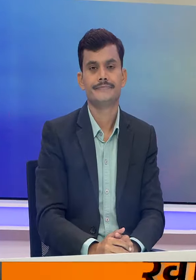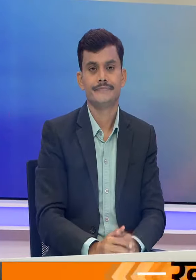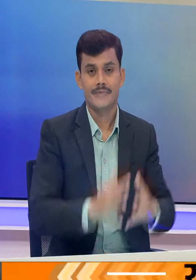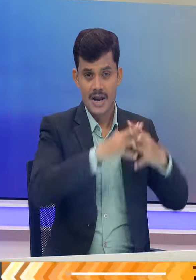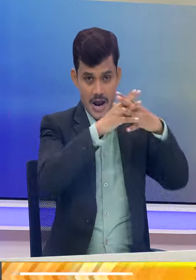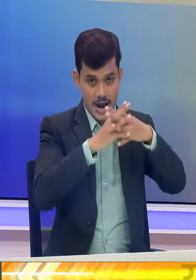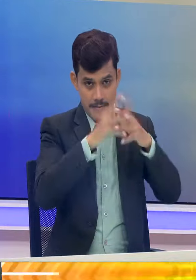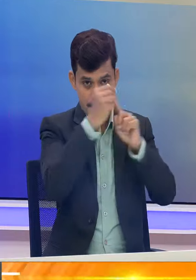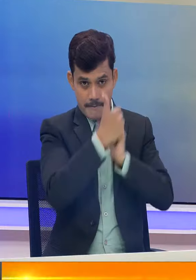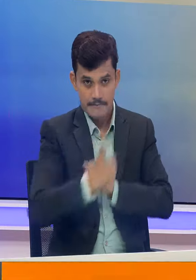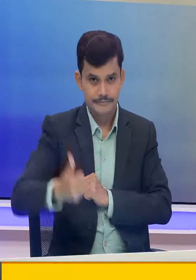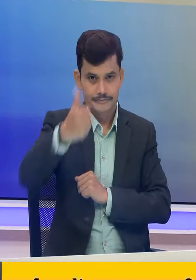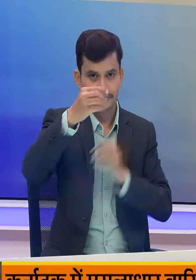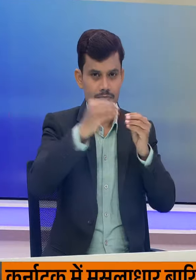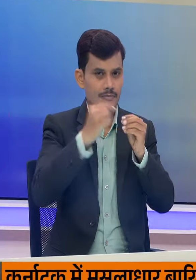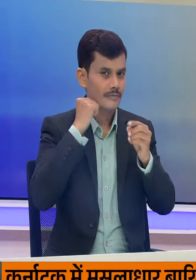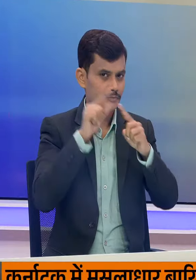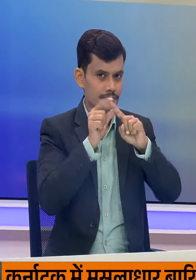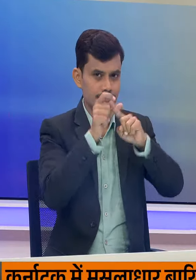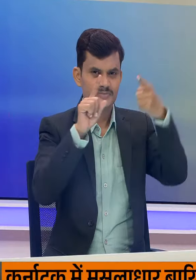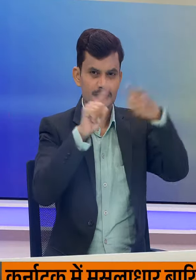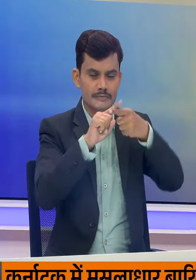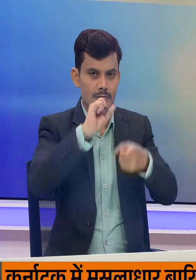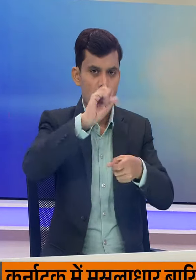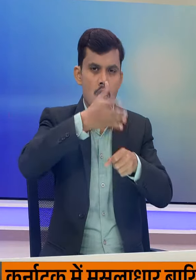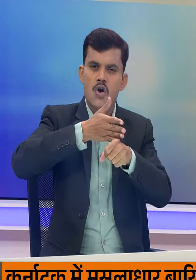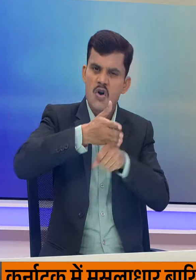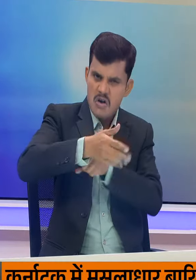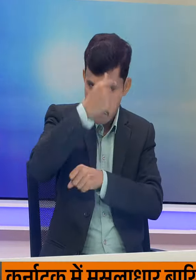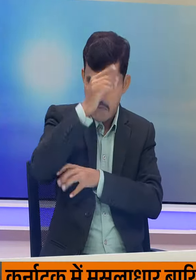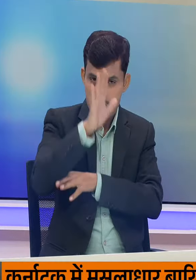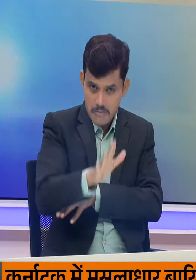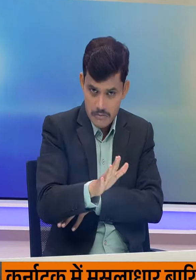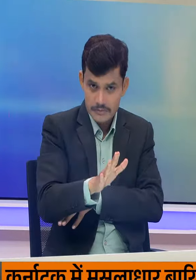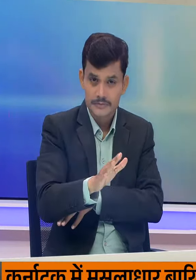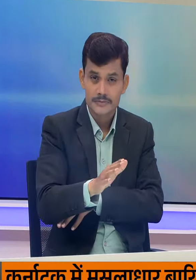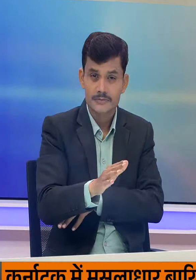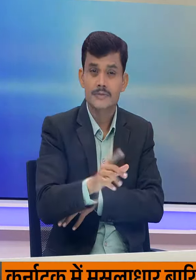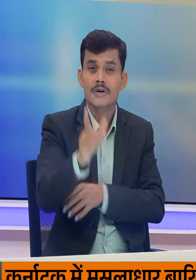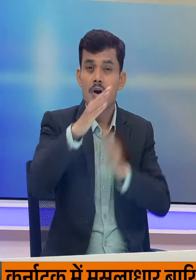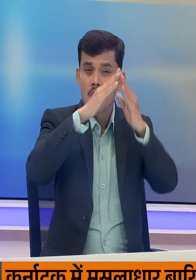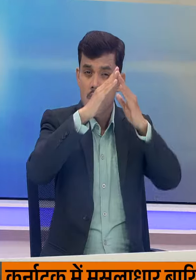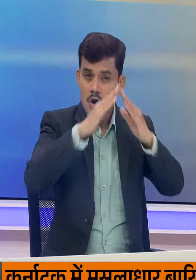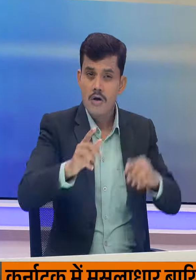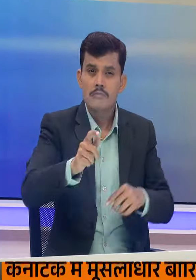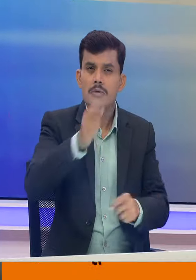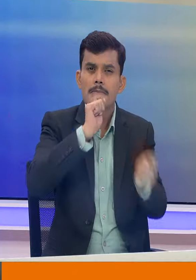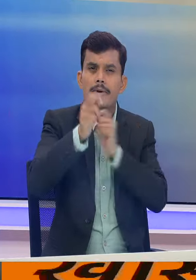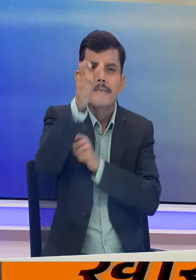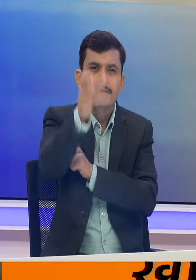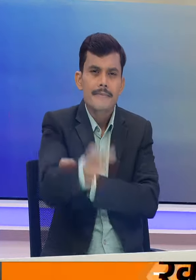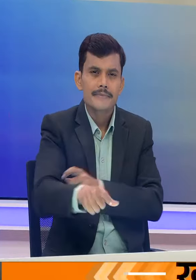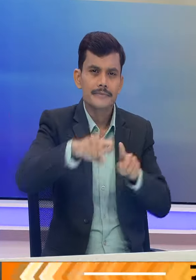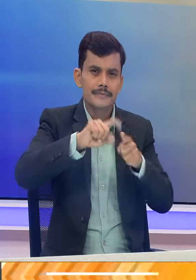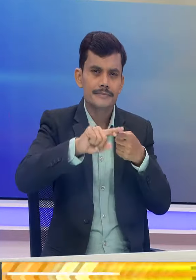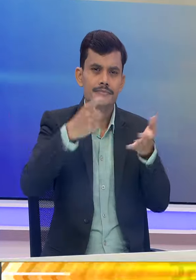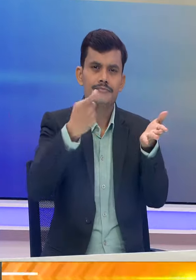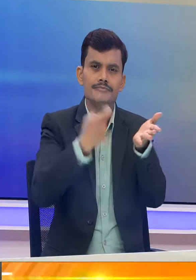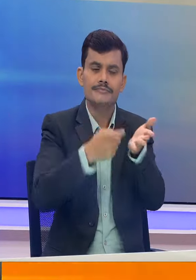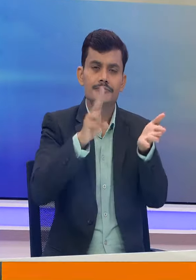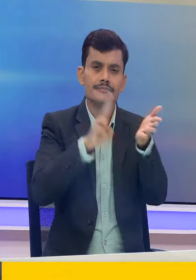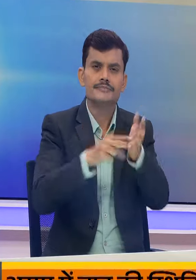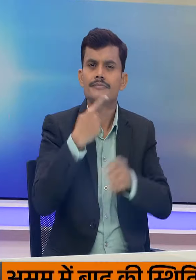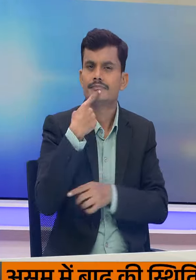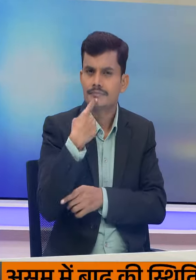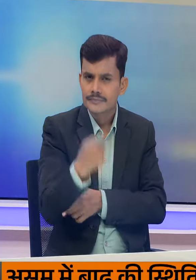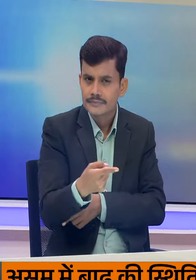अमेरिकी राश्पती जो बाइडन कोरोना संक्रमित हो गए है वाइटाउस की प्रेस सचिव केरिन जीन प्यरे ने इसकी जान करी दी है